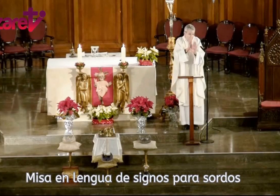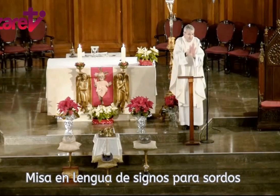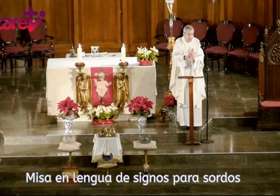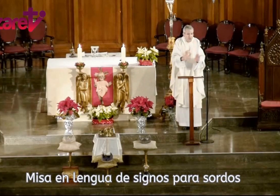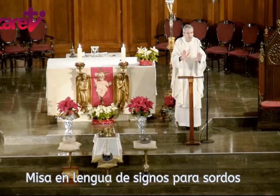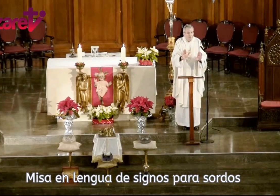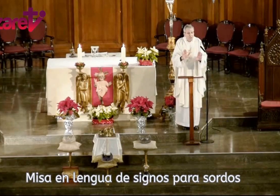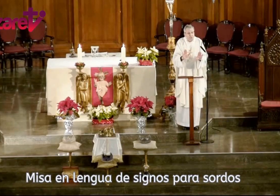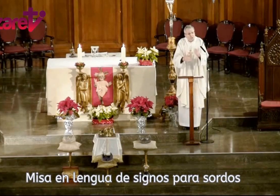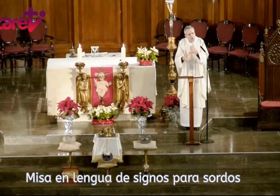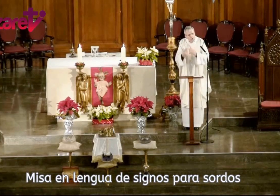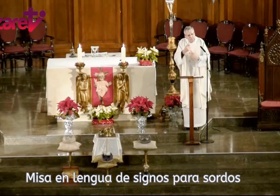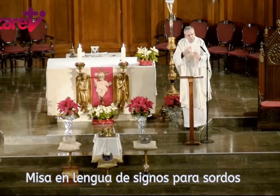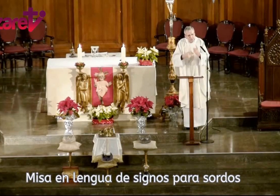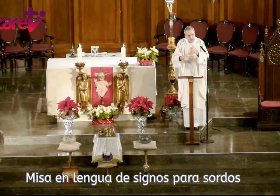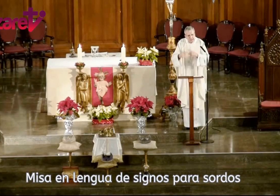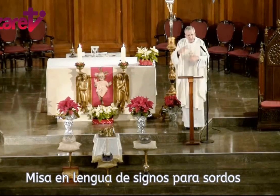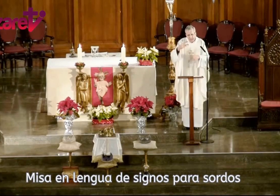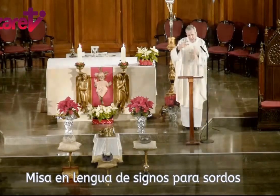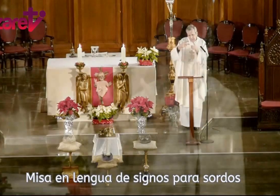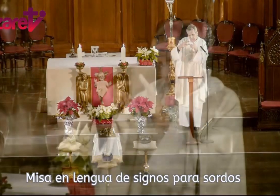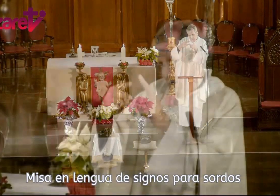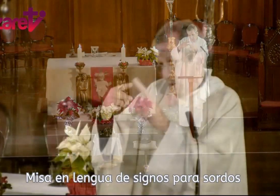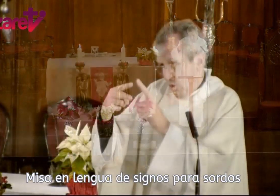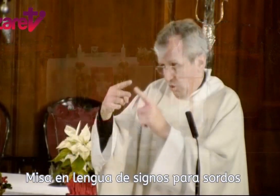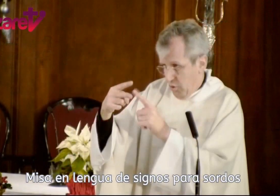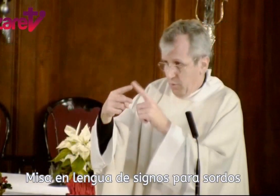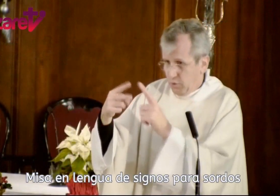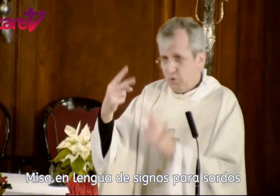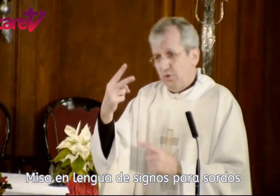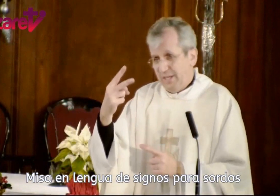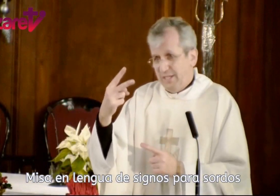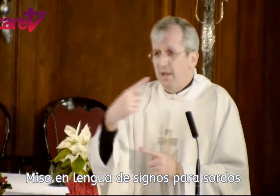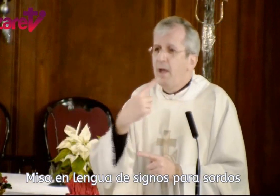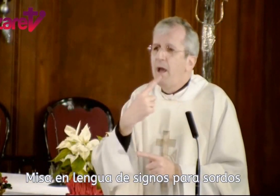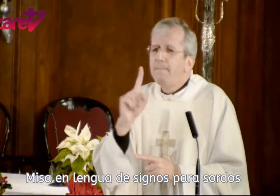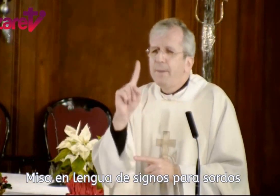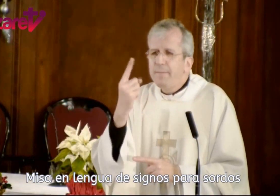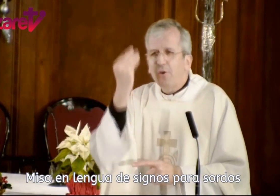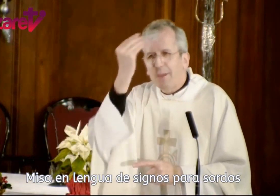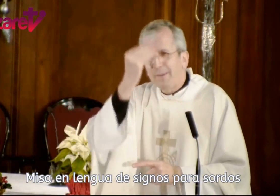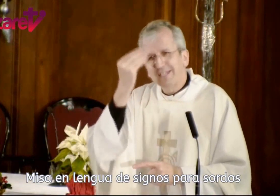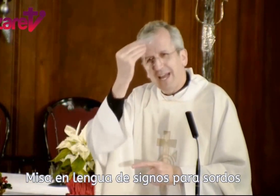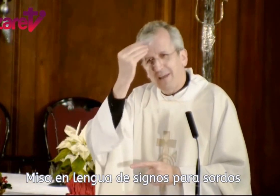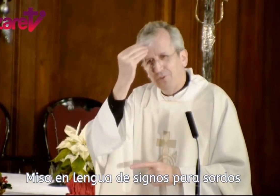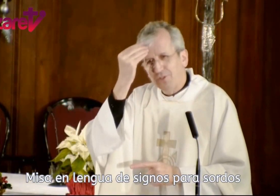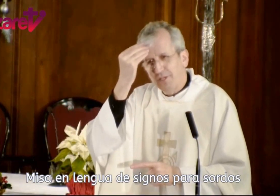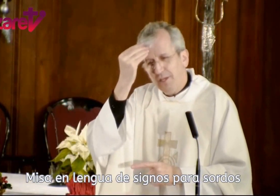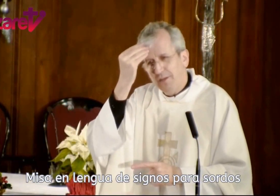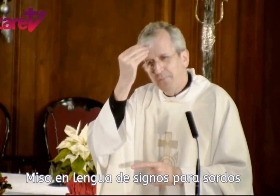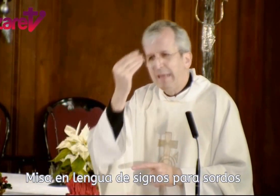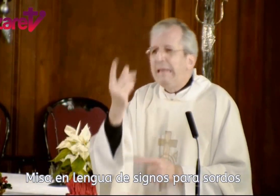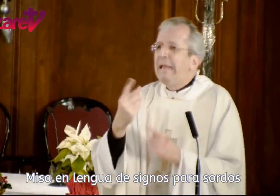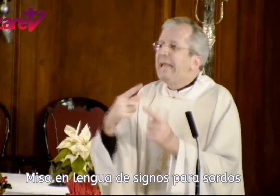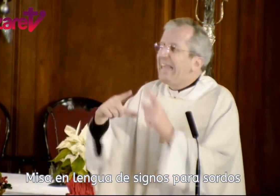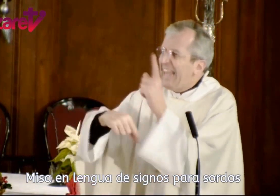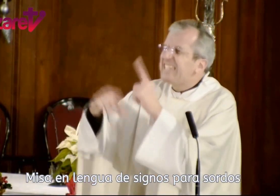y para eso acabamos, yo os preguntaría como dos cosas, primero, que pensáramos, ¿qué